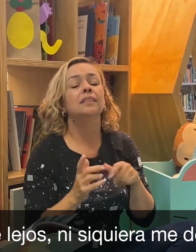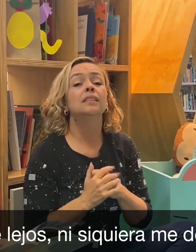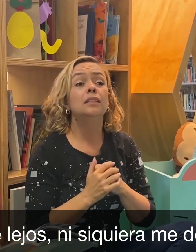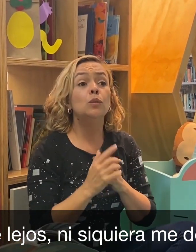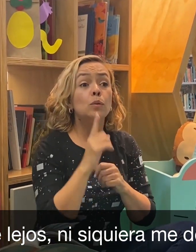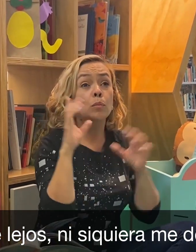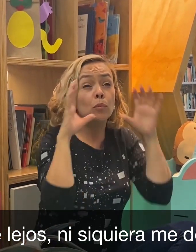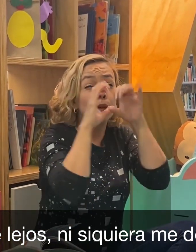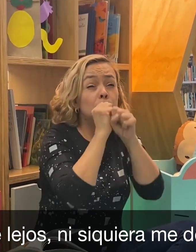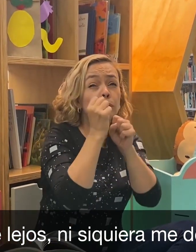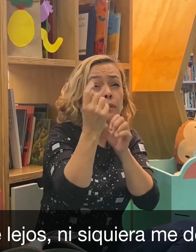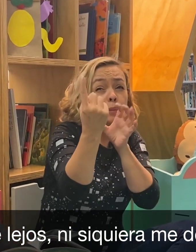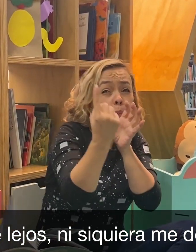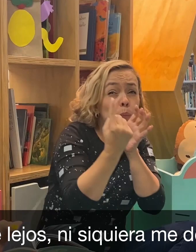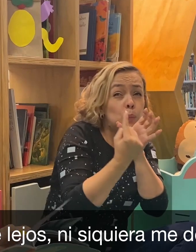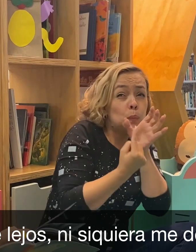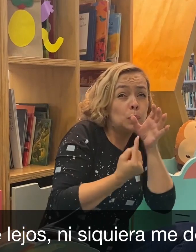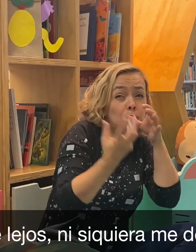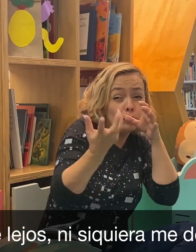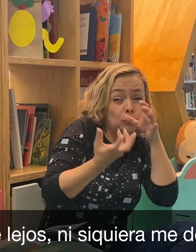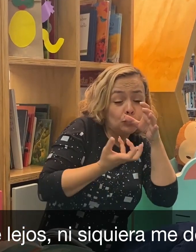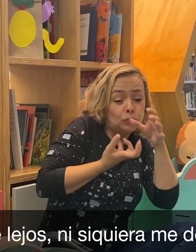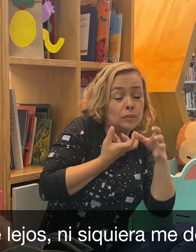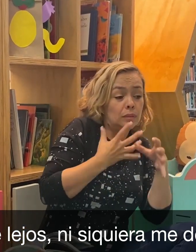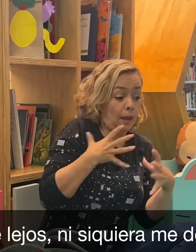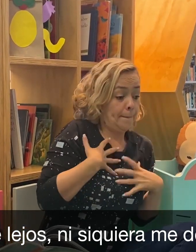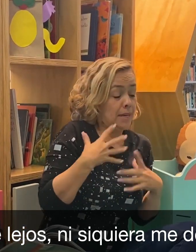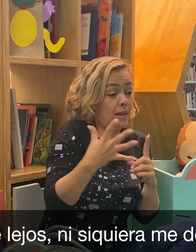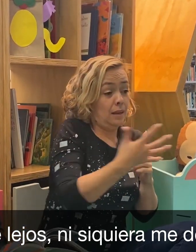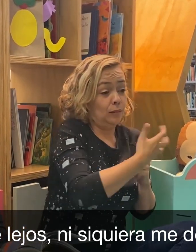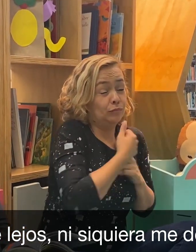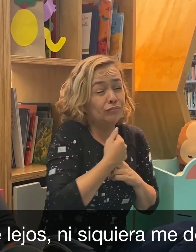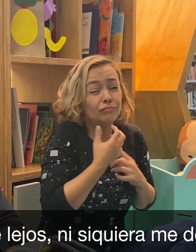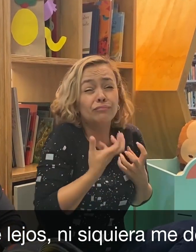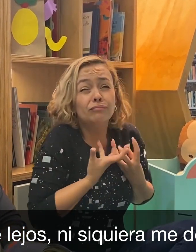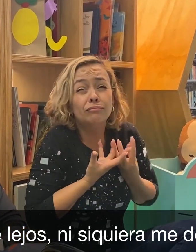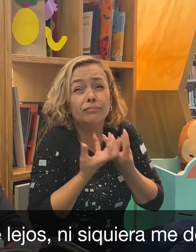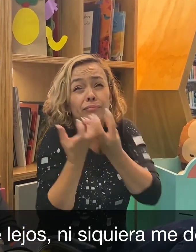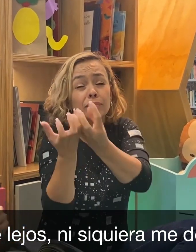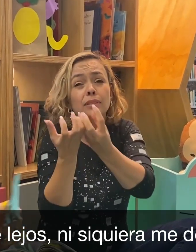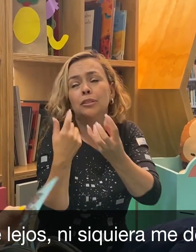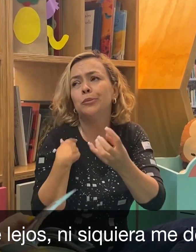Venía a llevarme lejos. Ni siquiera me despedí.